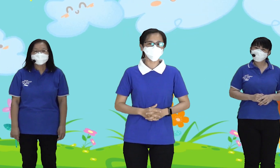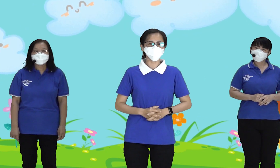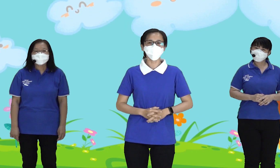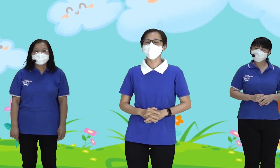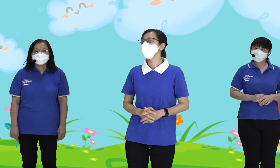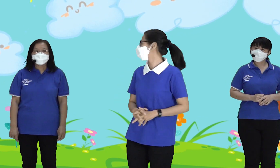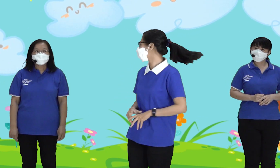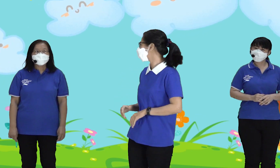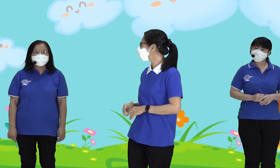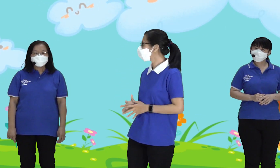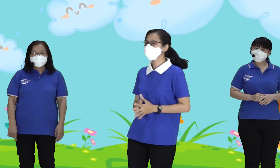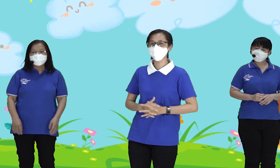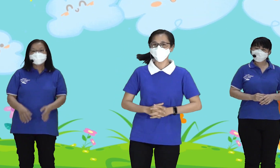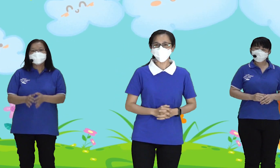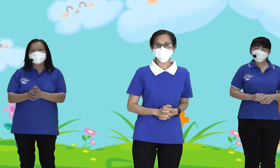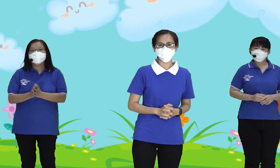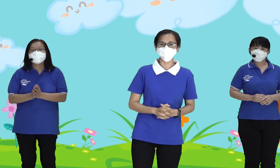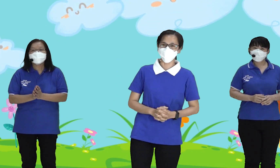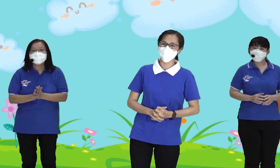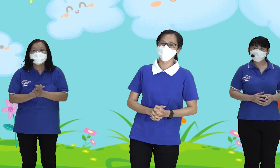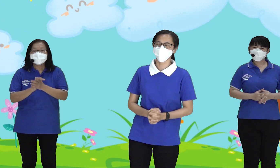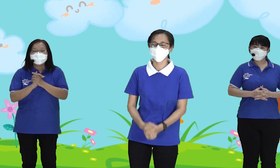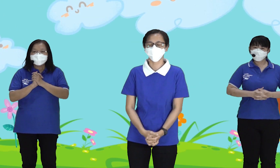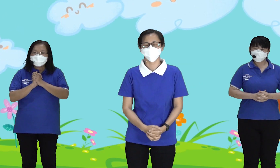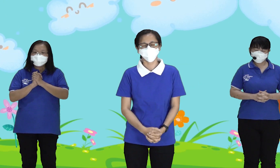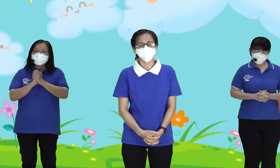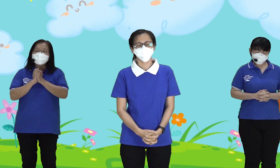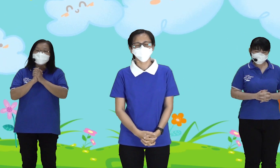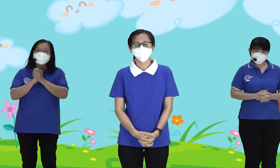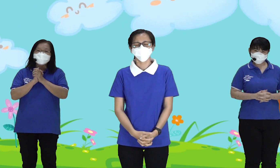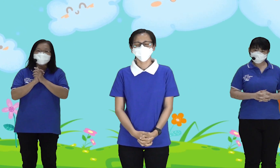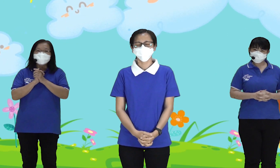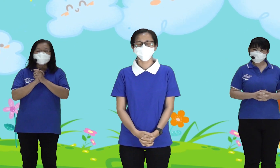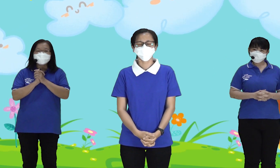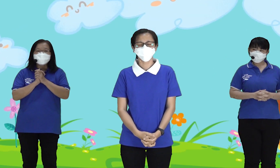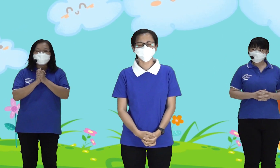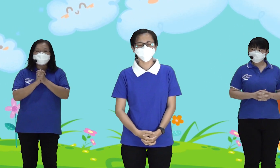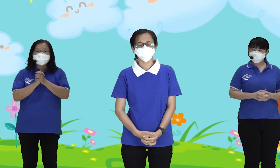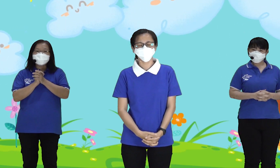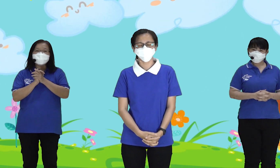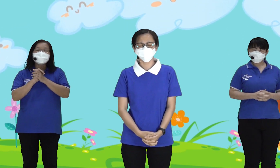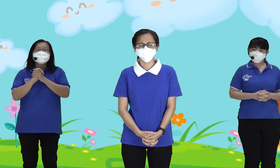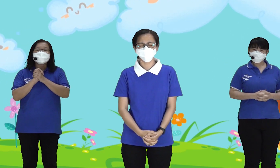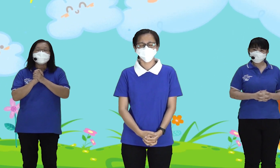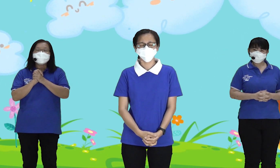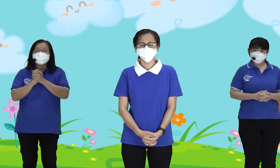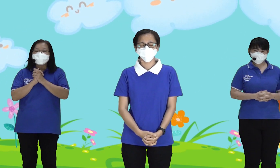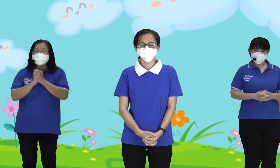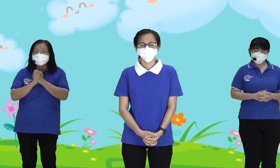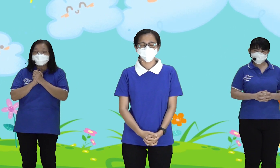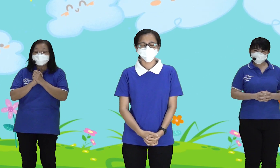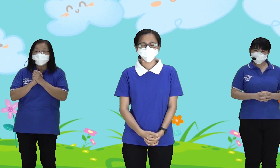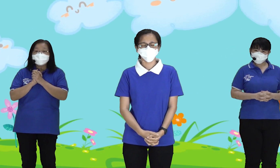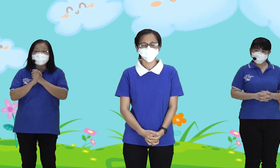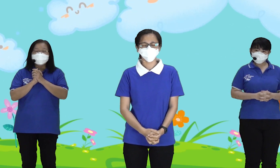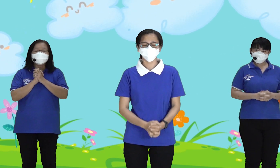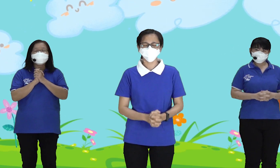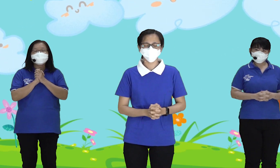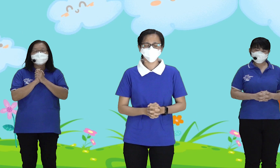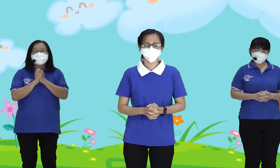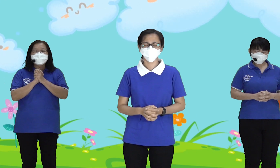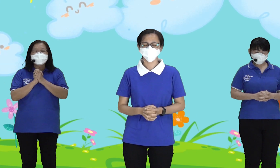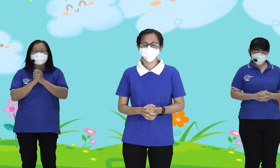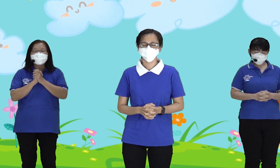akan berdoa dulu Minta Lausul Ciauling untuk pimpin dalam doa Ayo anak-anak, kita masuk dalam doa Matanya ditutup ya